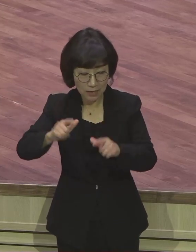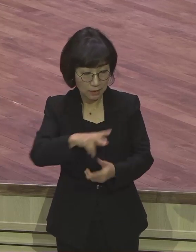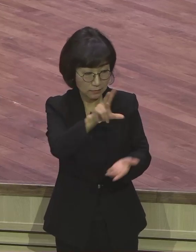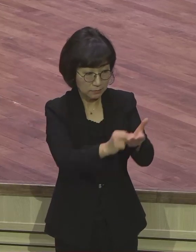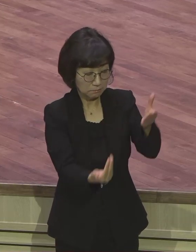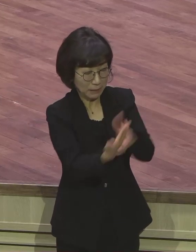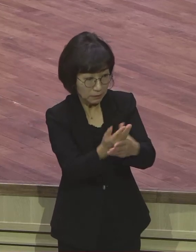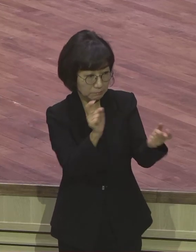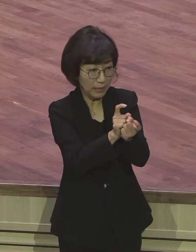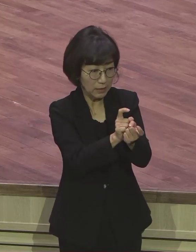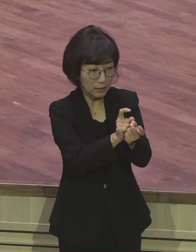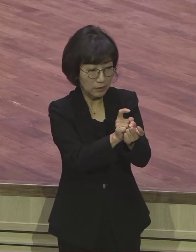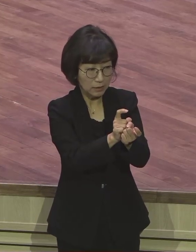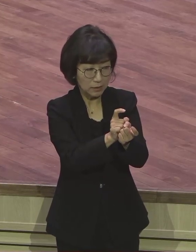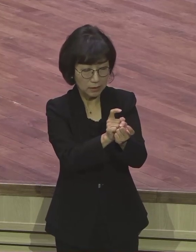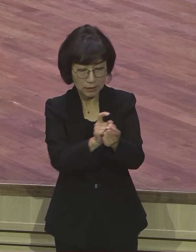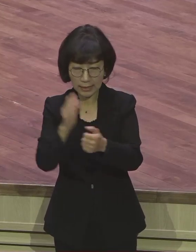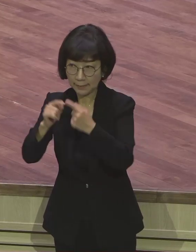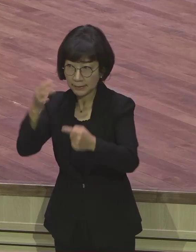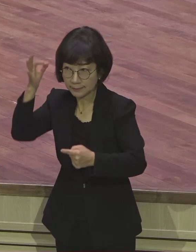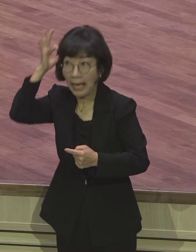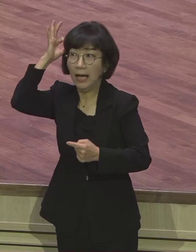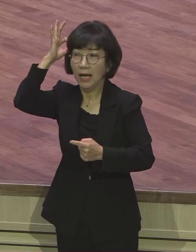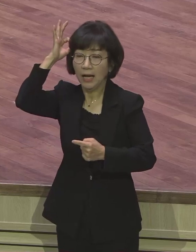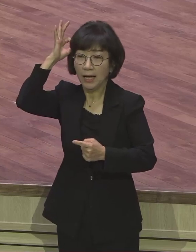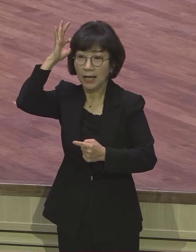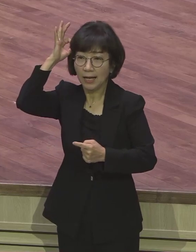속지 않아. 속입니다.